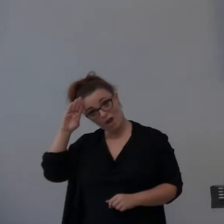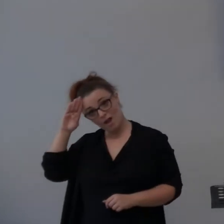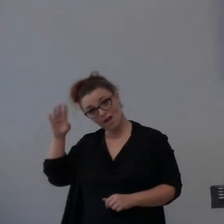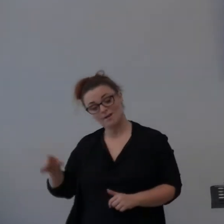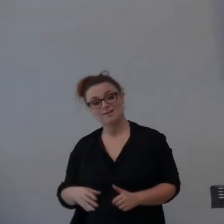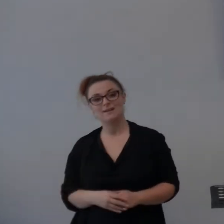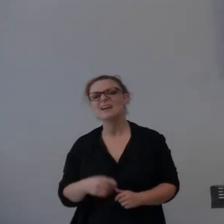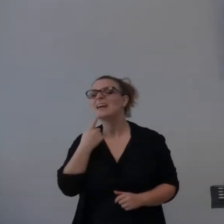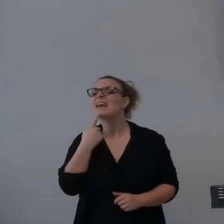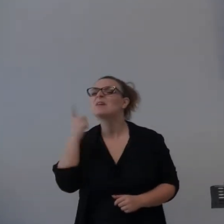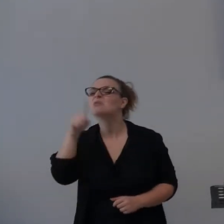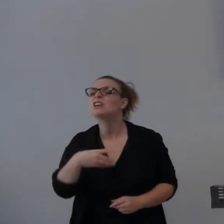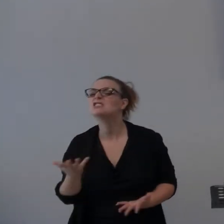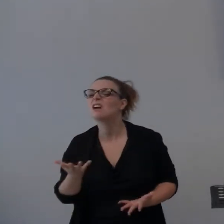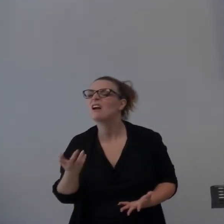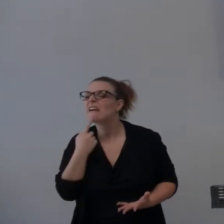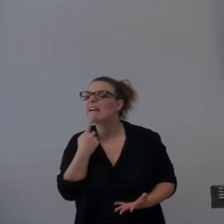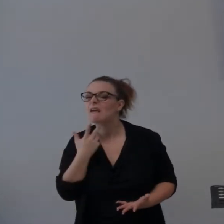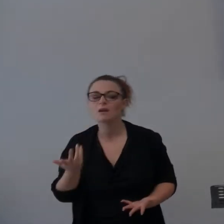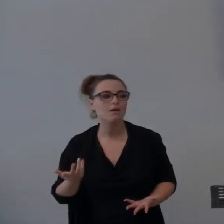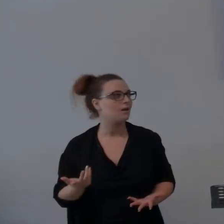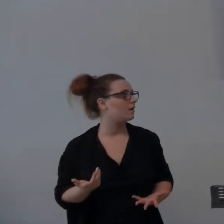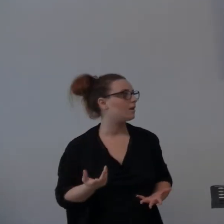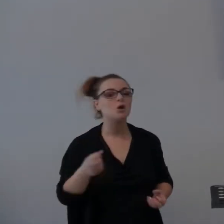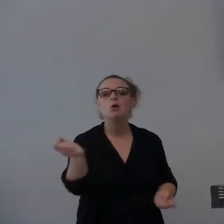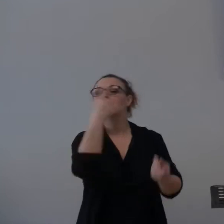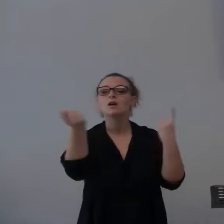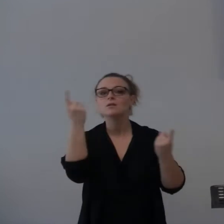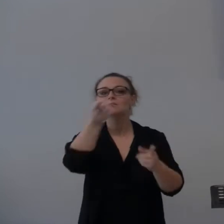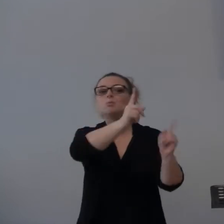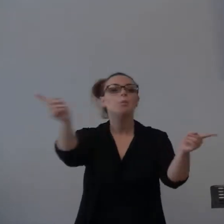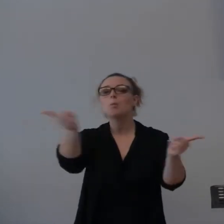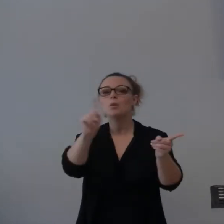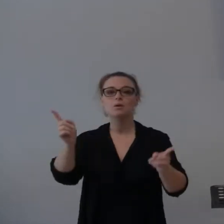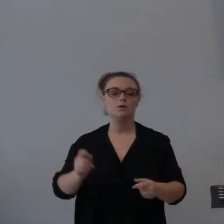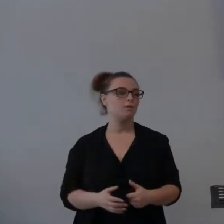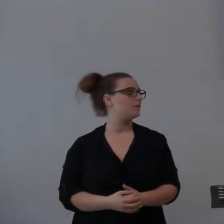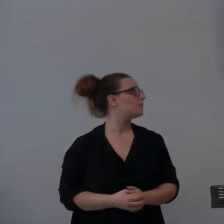A chi pulisce? Così, come si dice in inglese Arlando, a casa.